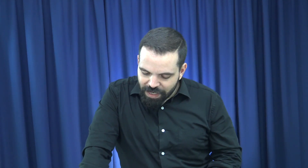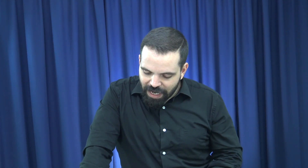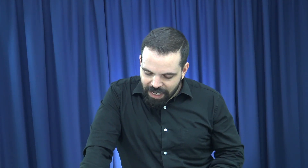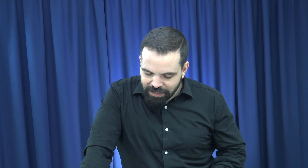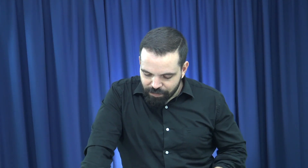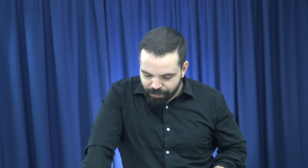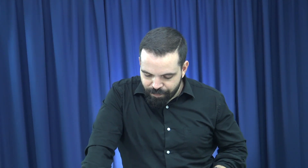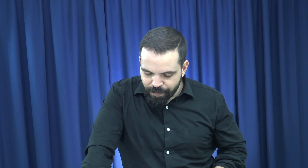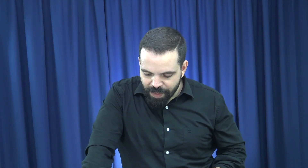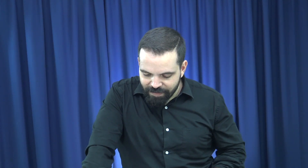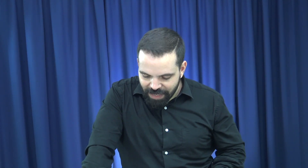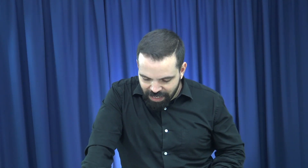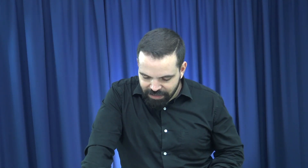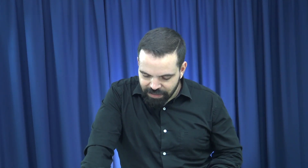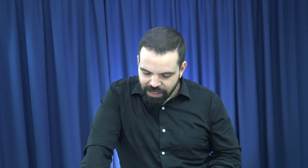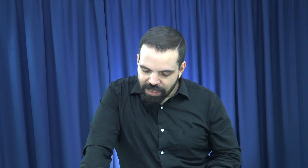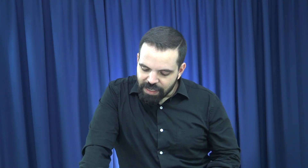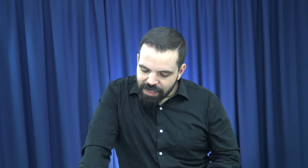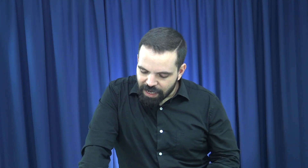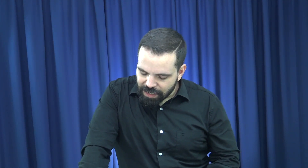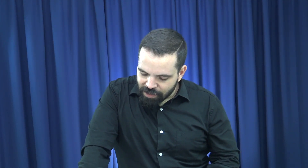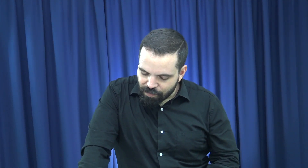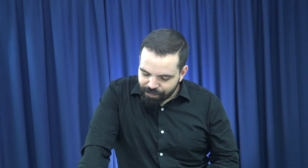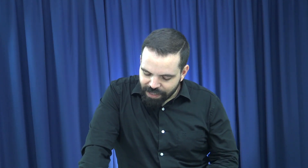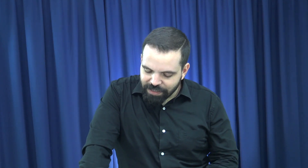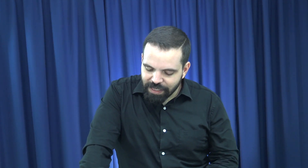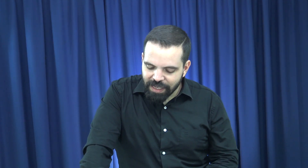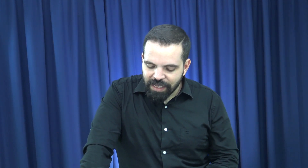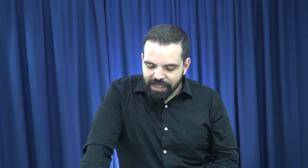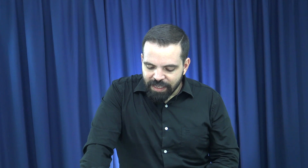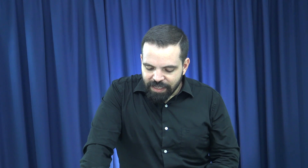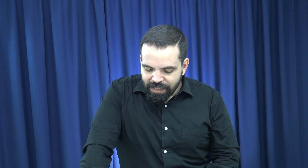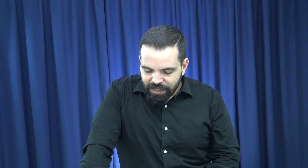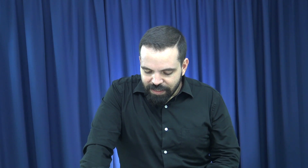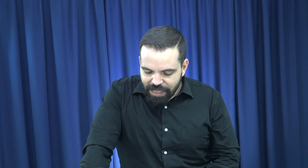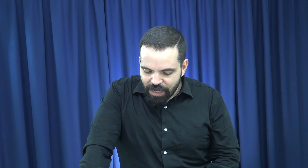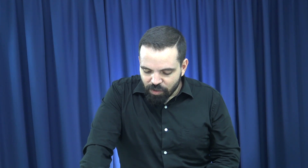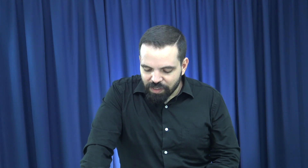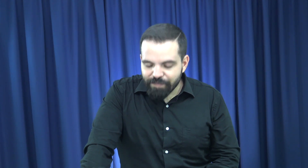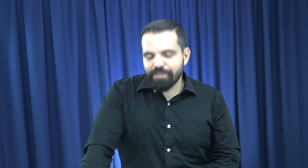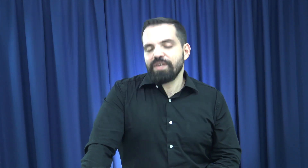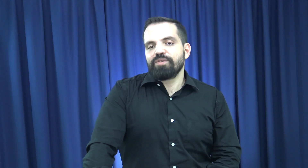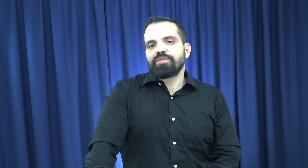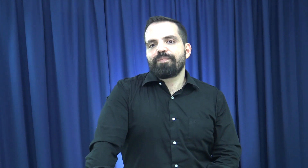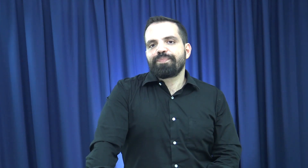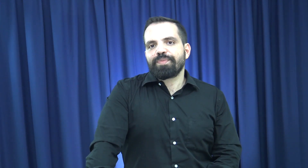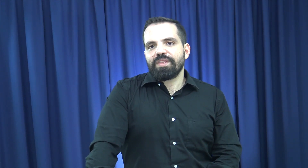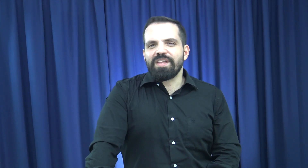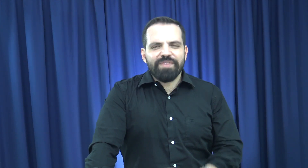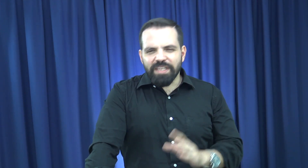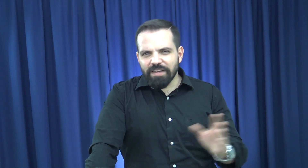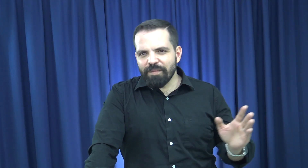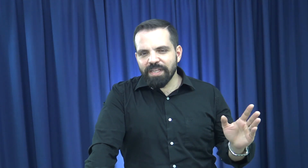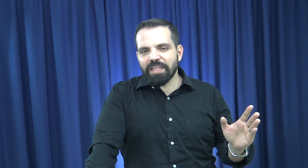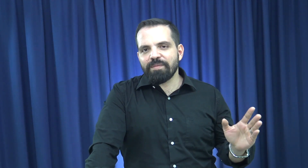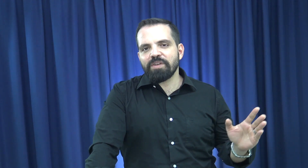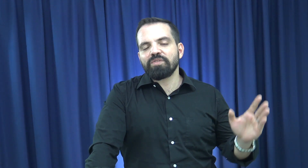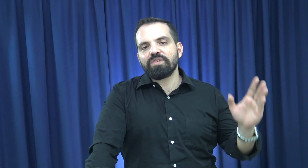mirarás y verás la recompensa de los impíos. Definitivamente, hermanos,